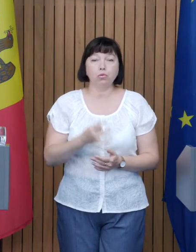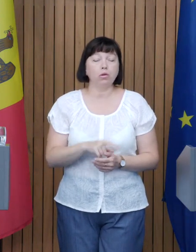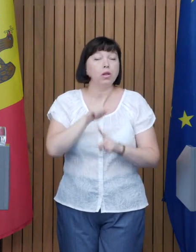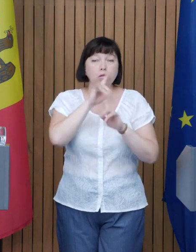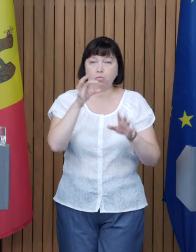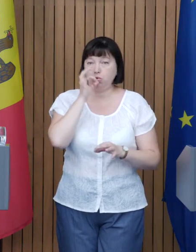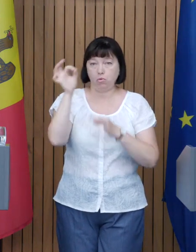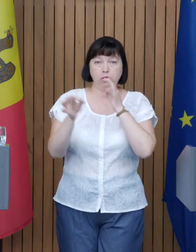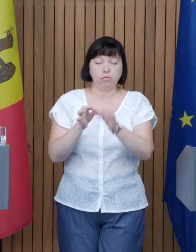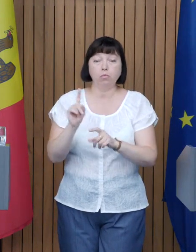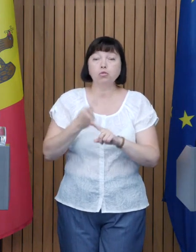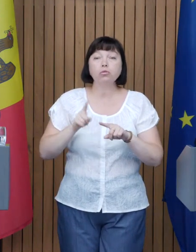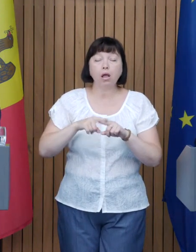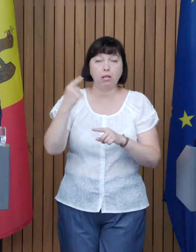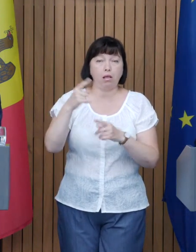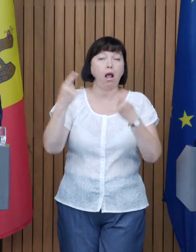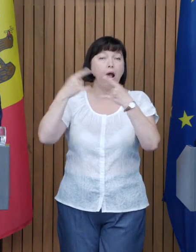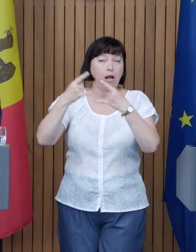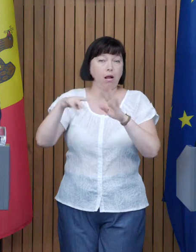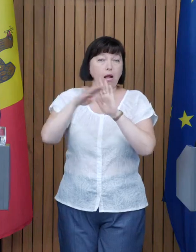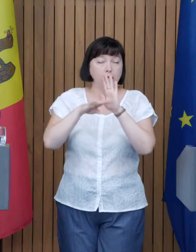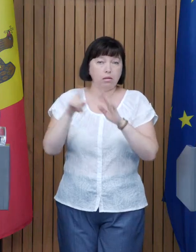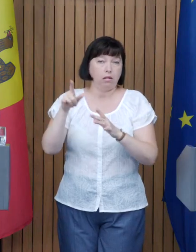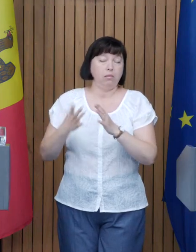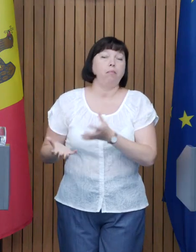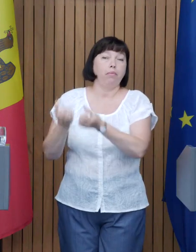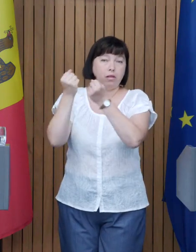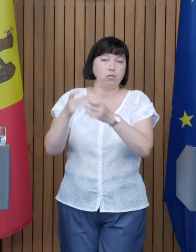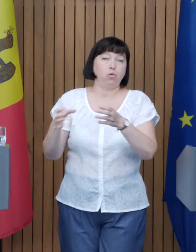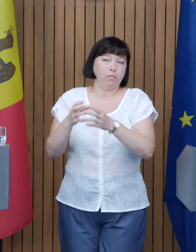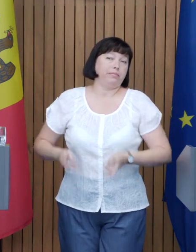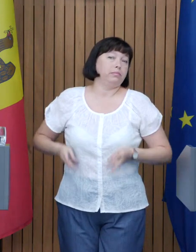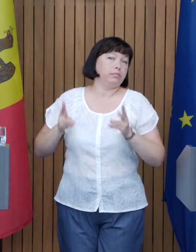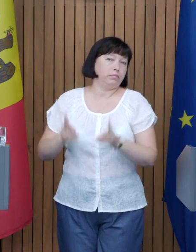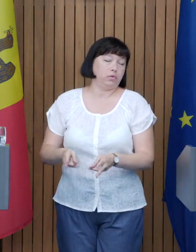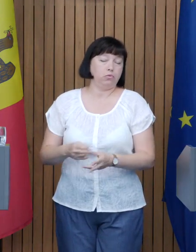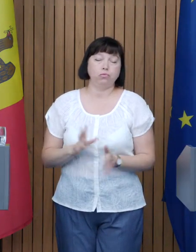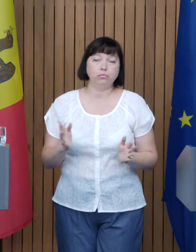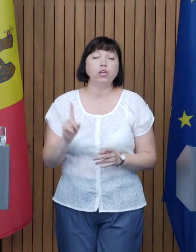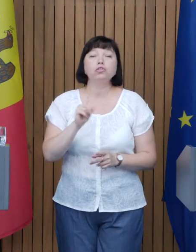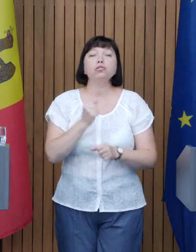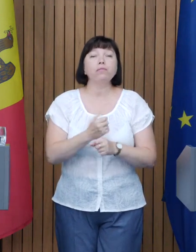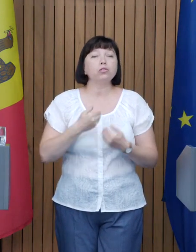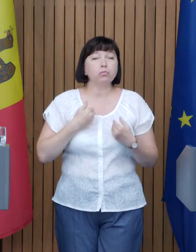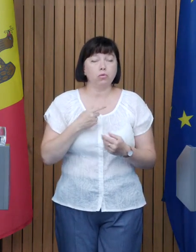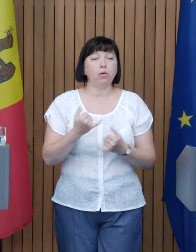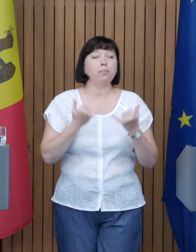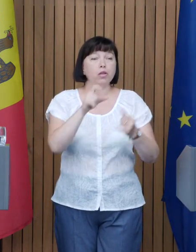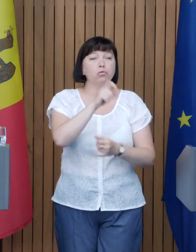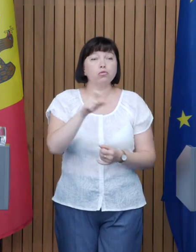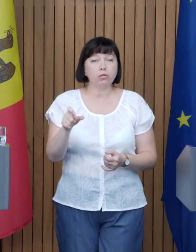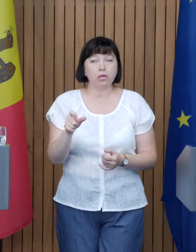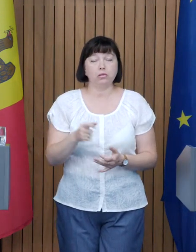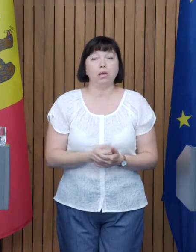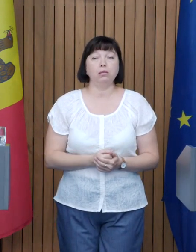răspunde pentru că este un canal afiliat unui grup criminal organizat Ce facem noi pentru cetățeni? Deci este